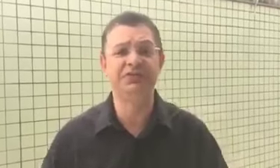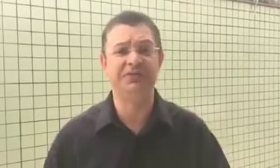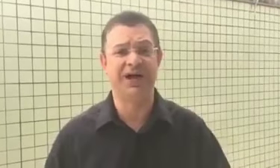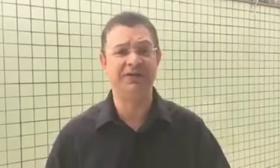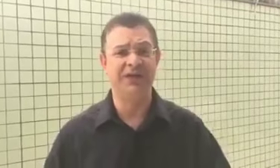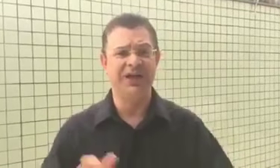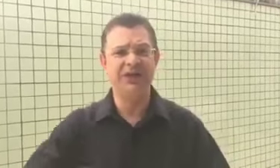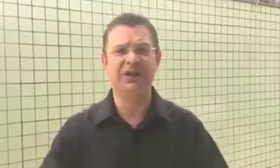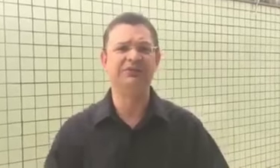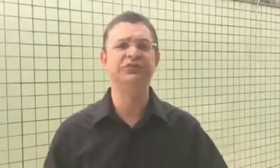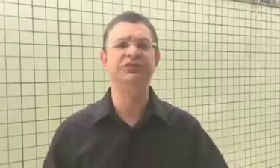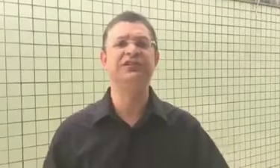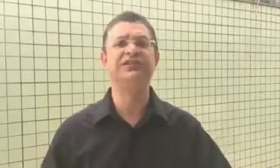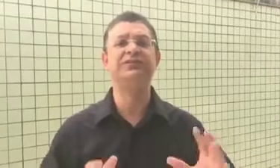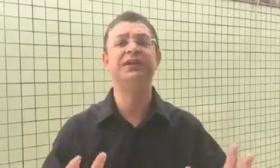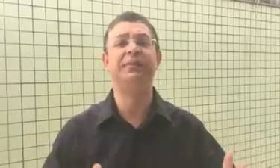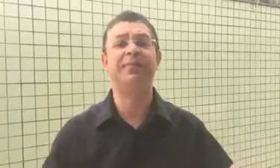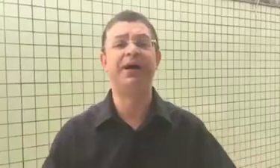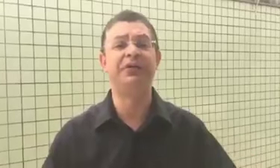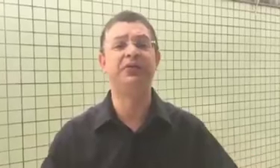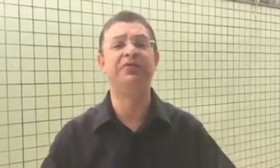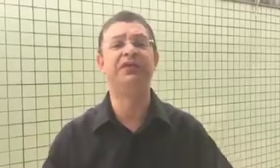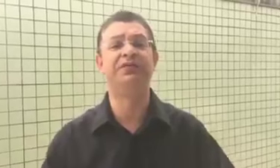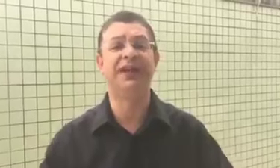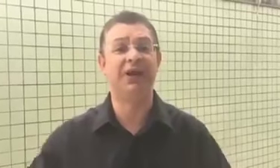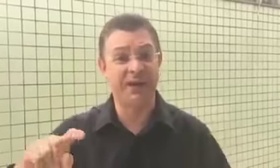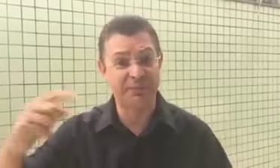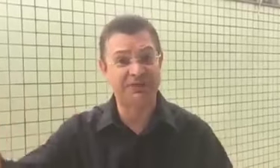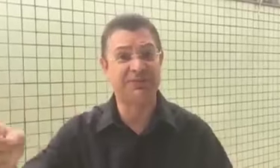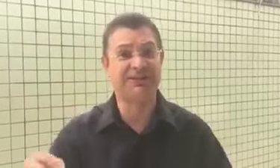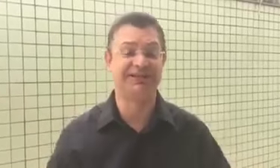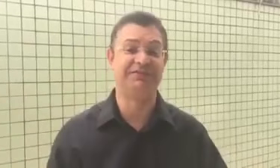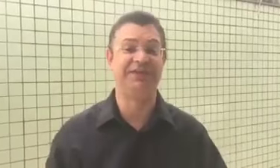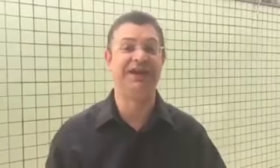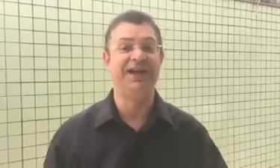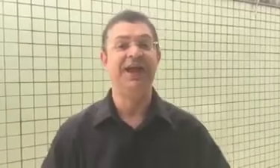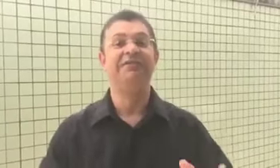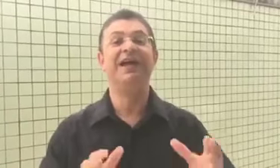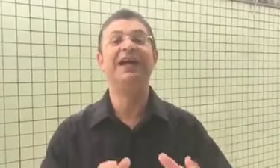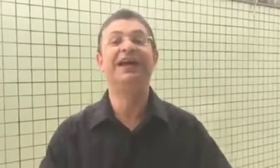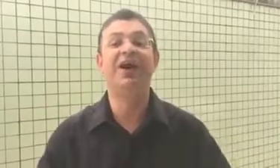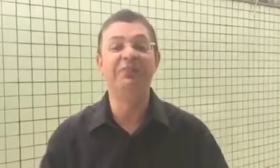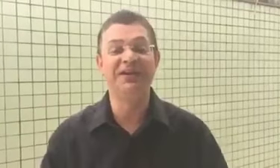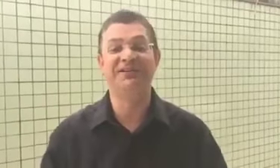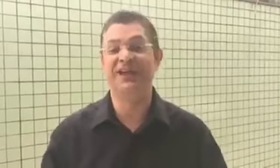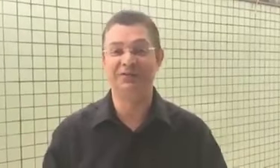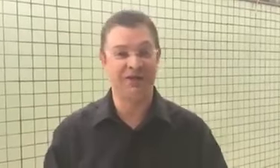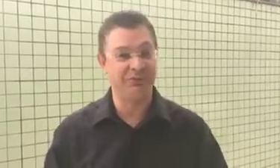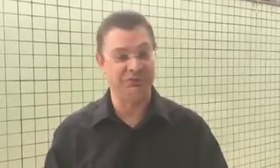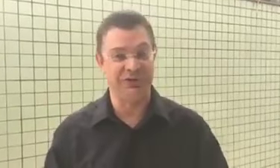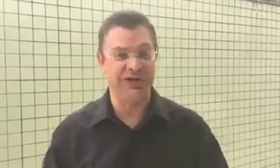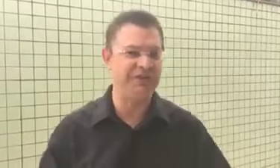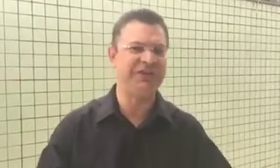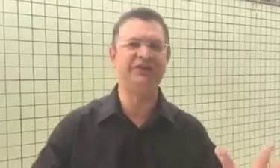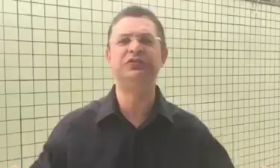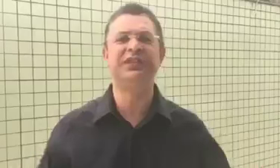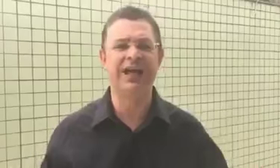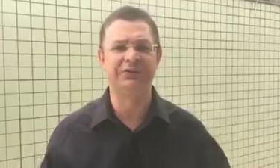de maio, e eu lendo as notícias me deparo que o governo federal na próxima terça-feira vai recriar o Ministério da Cultura. Eu fiquei assustado,